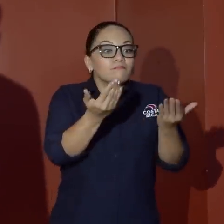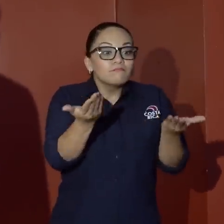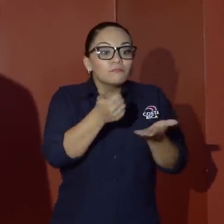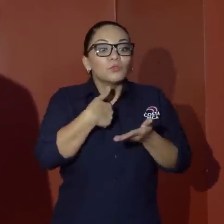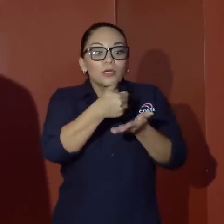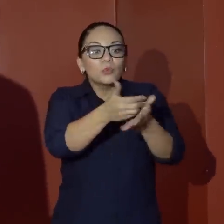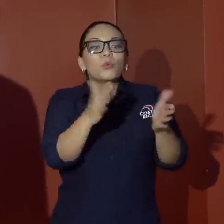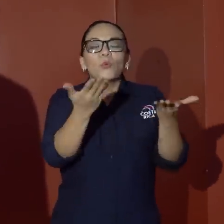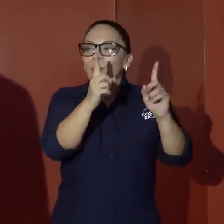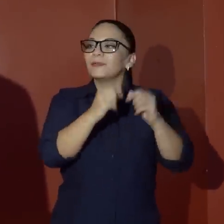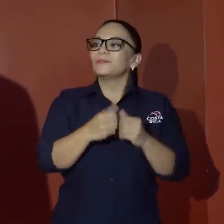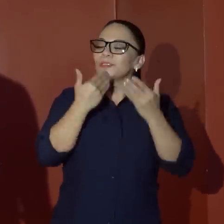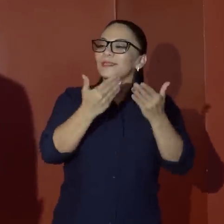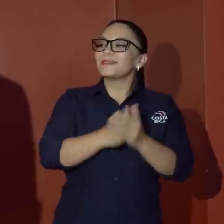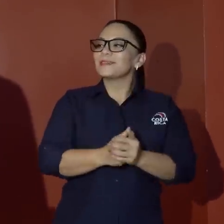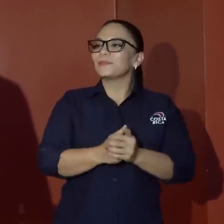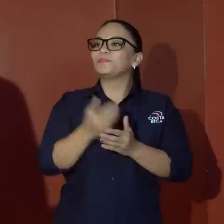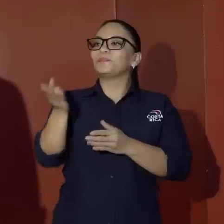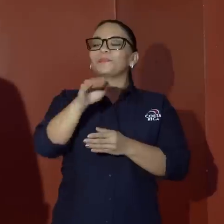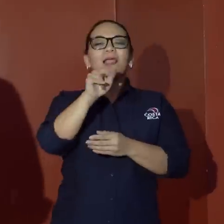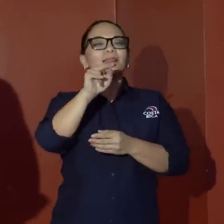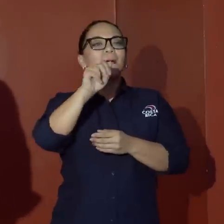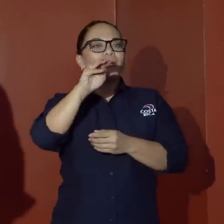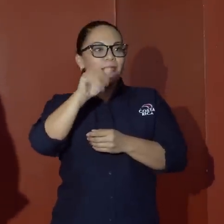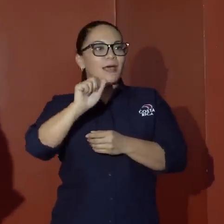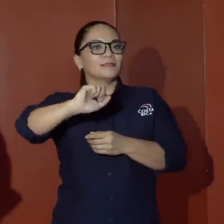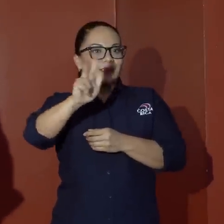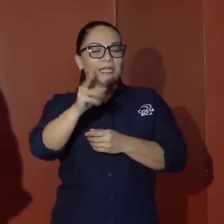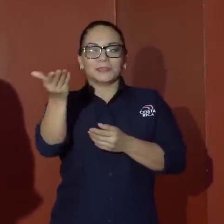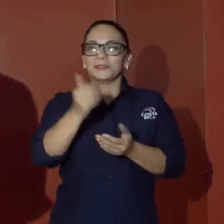Empecemos por ahí. Muchas gracias. Ana María Arce del SINAR.